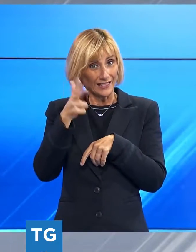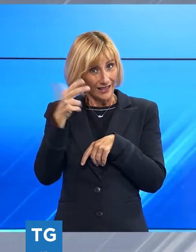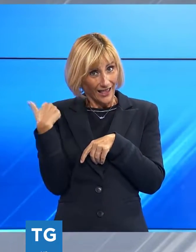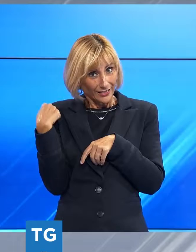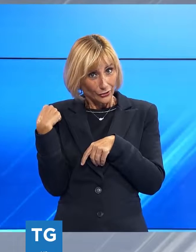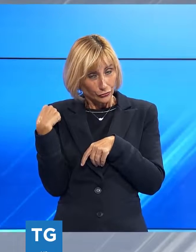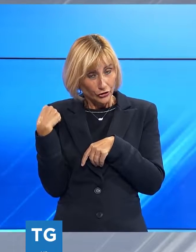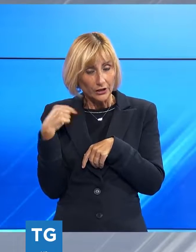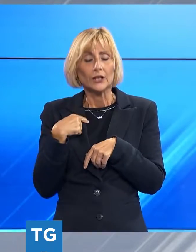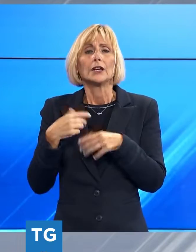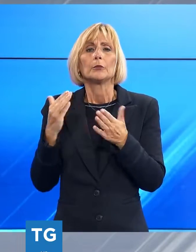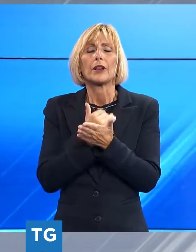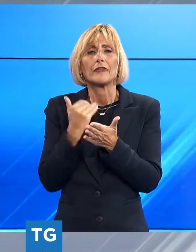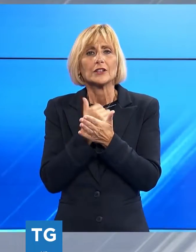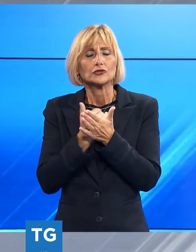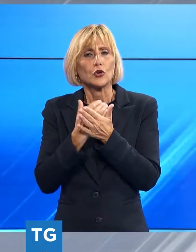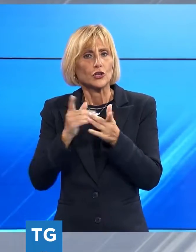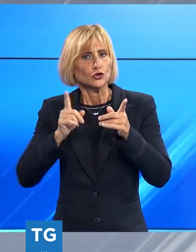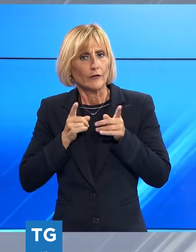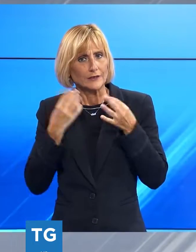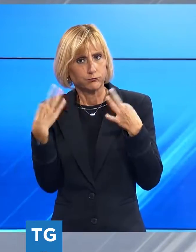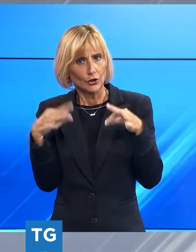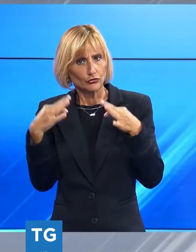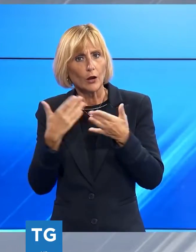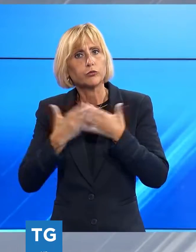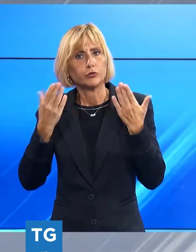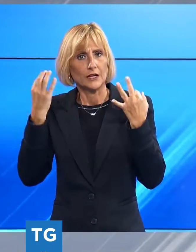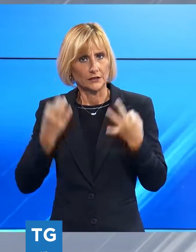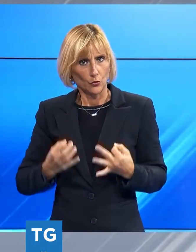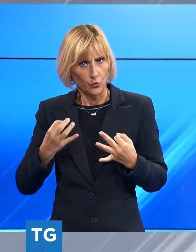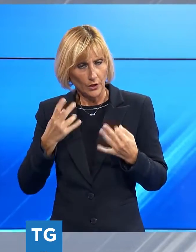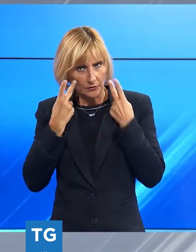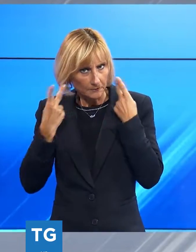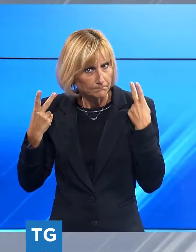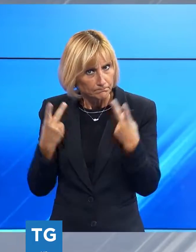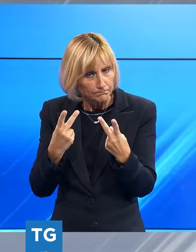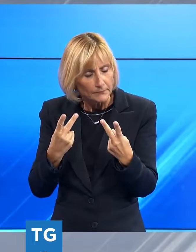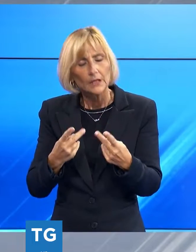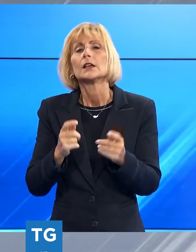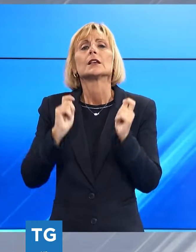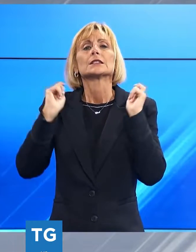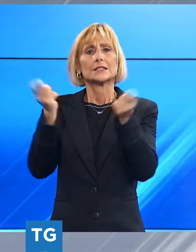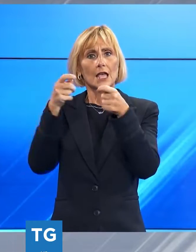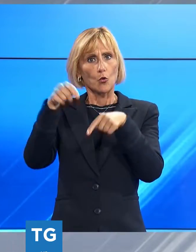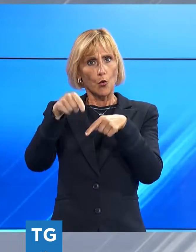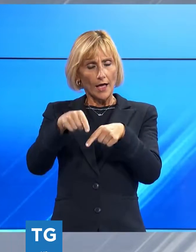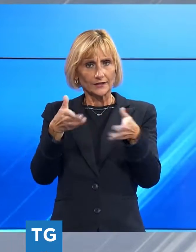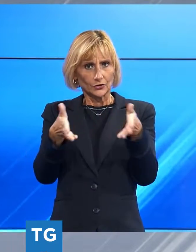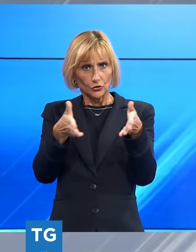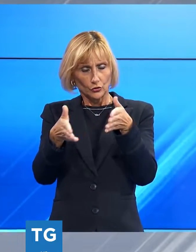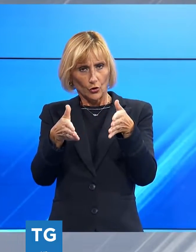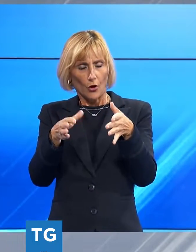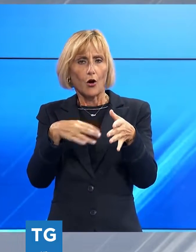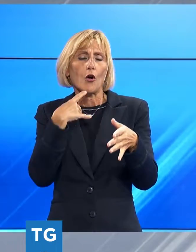prevenzione personale della sorveglianza speciale di pubblica sicurezza. Il procedimento di sequestro è comunque attualmente pendente